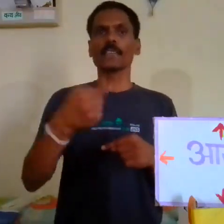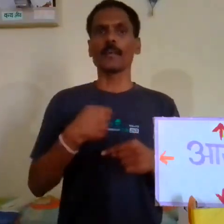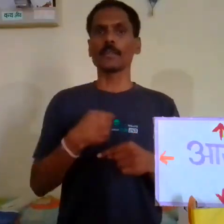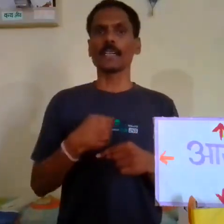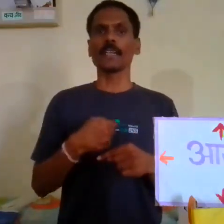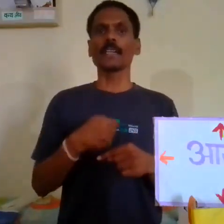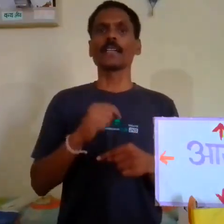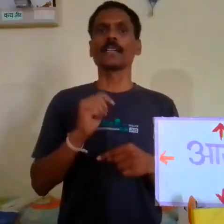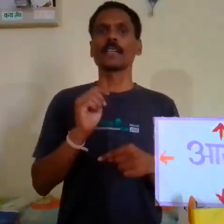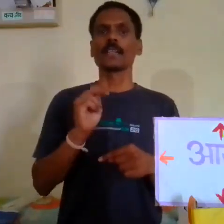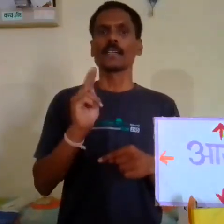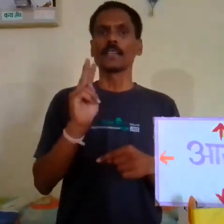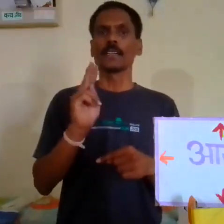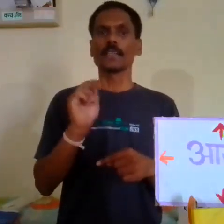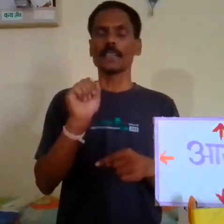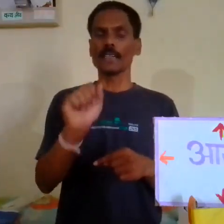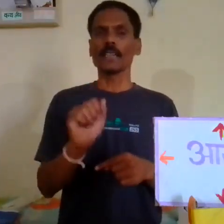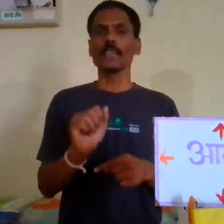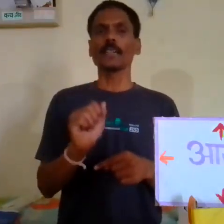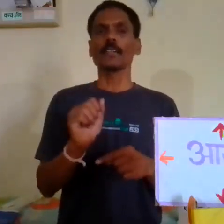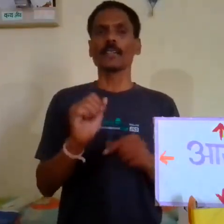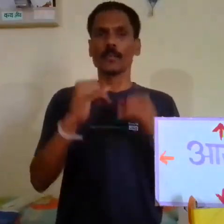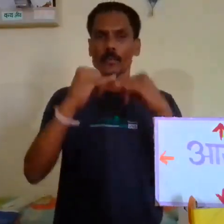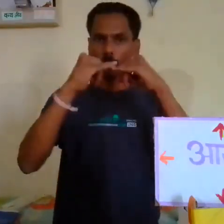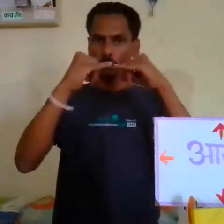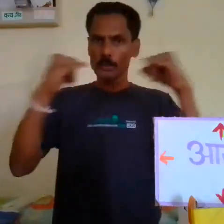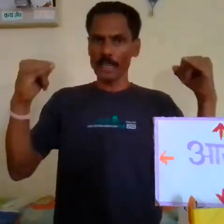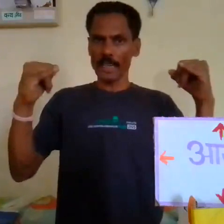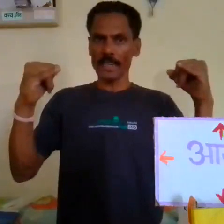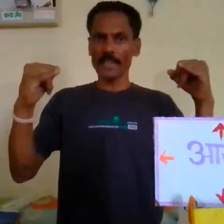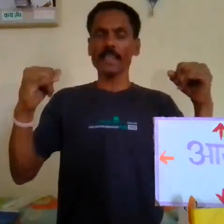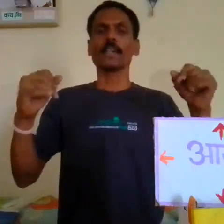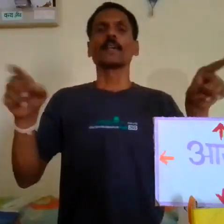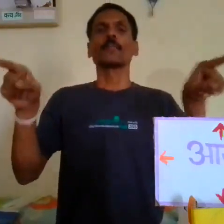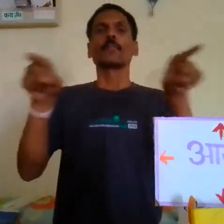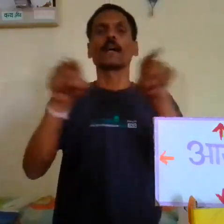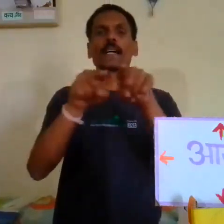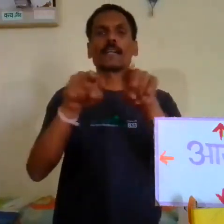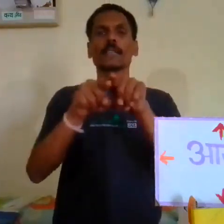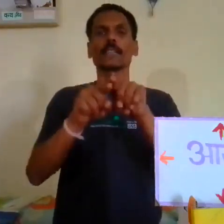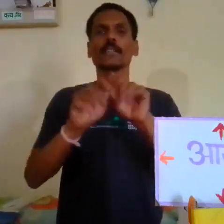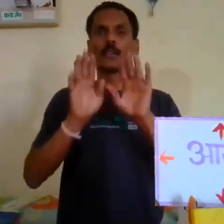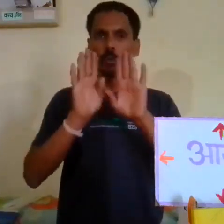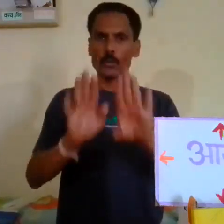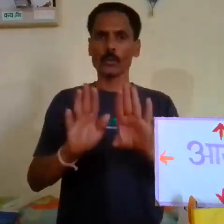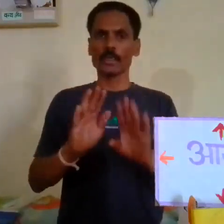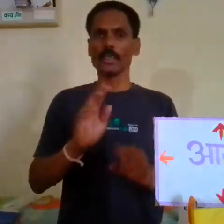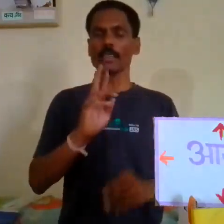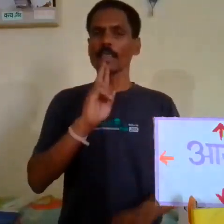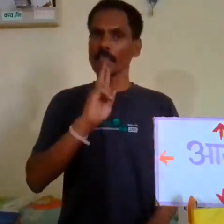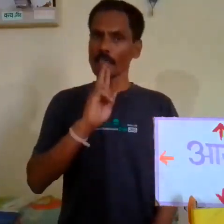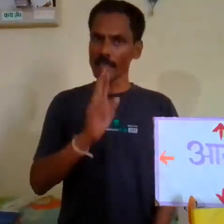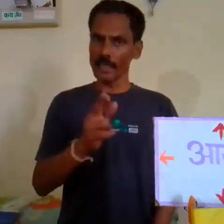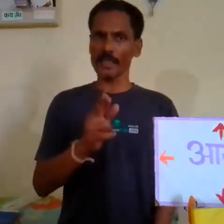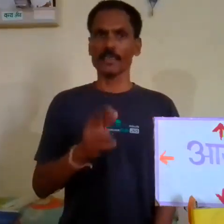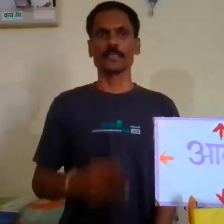सामने की हुजाएं बरावर होती हैं